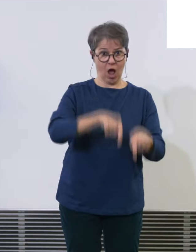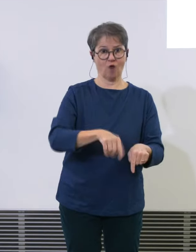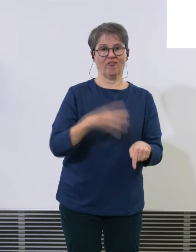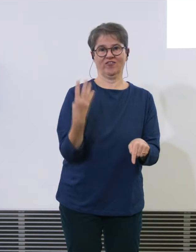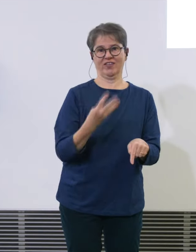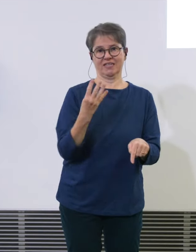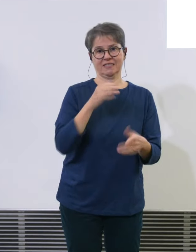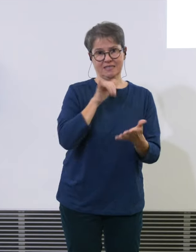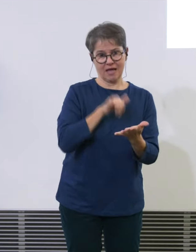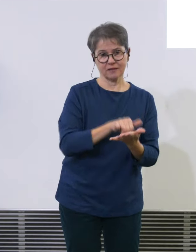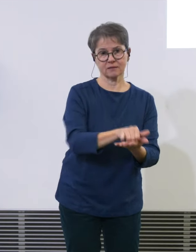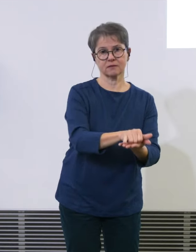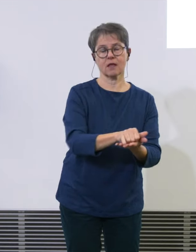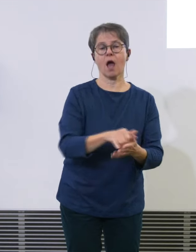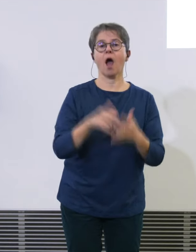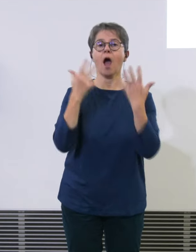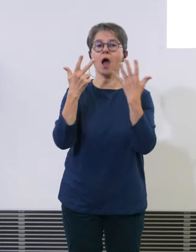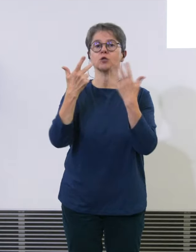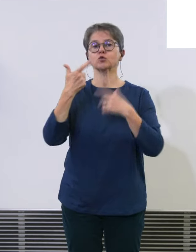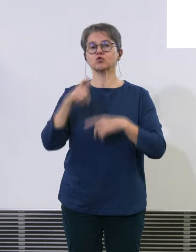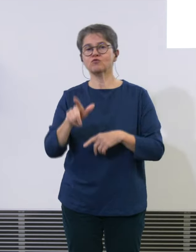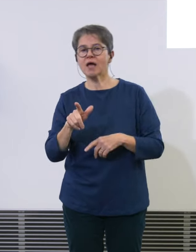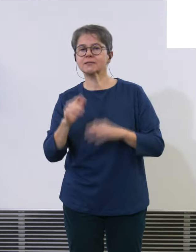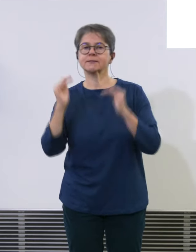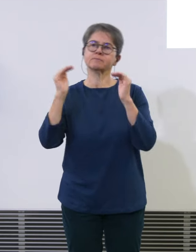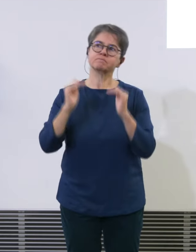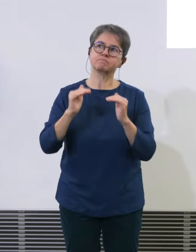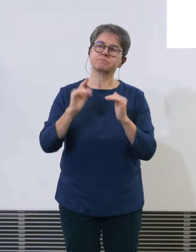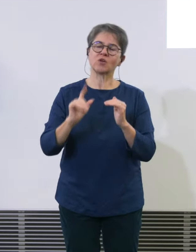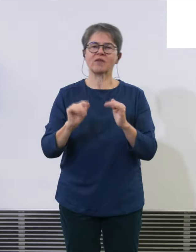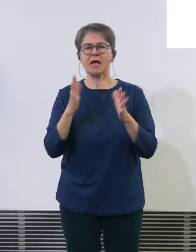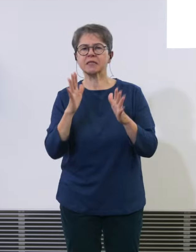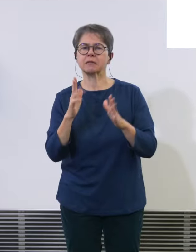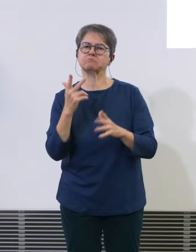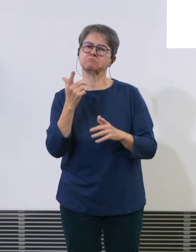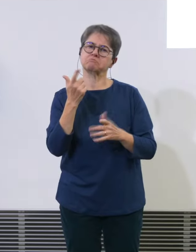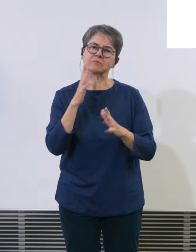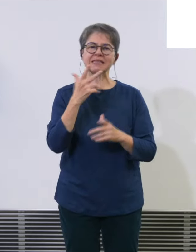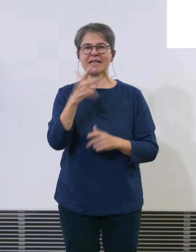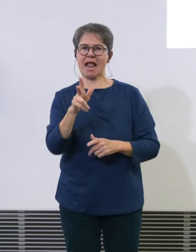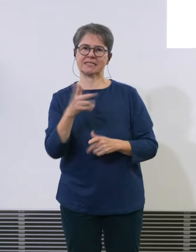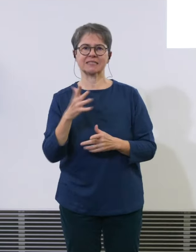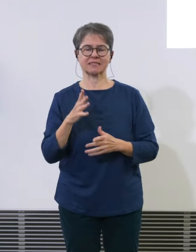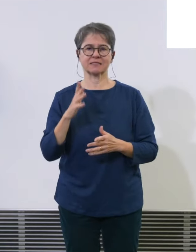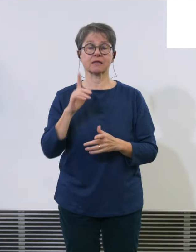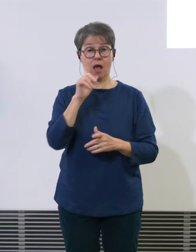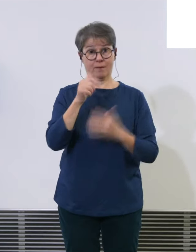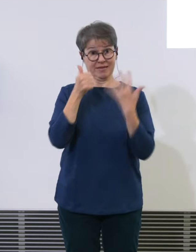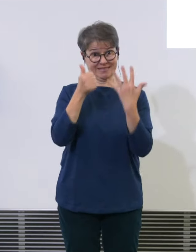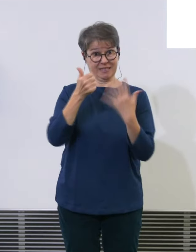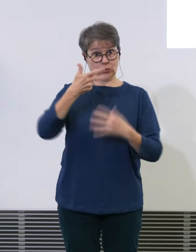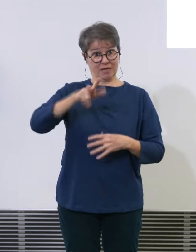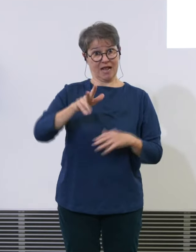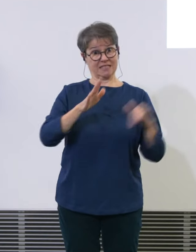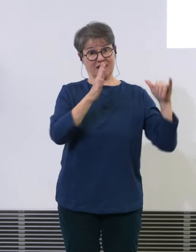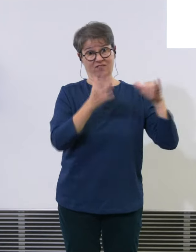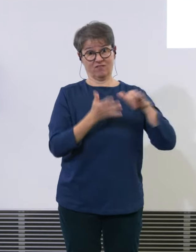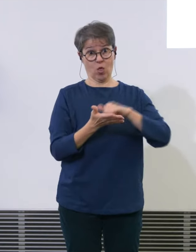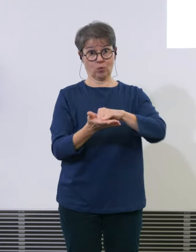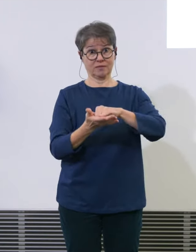sind wir eher bei 30 oder so irgendetwas. Aber die 36 Flugzeuge sind immer noch irgendwo im System in Europa.